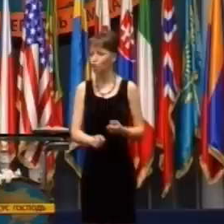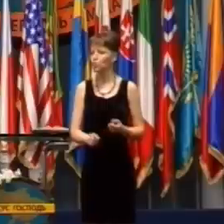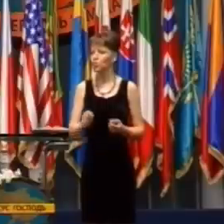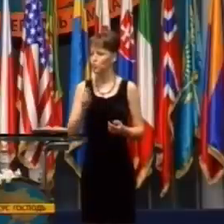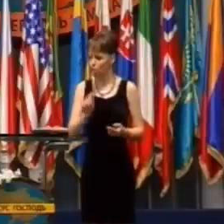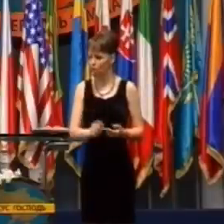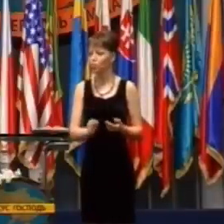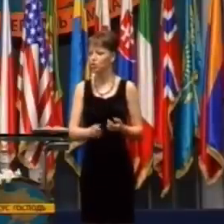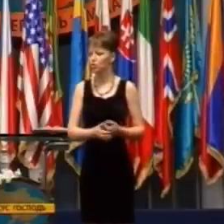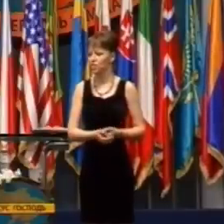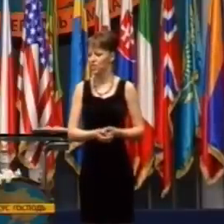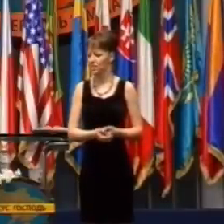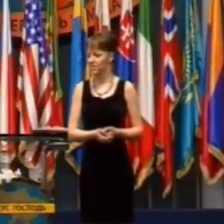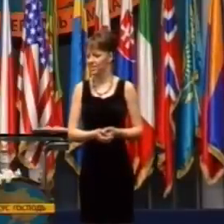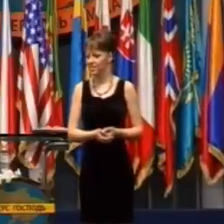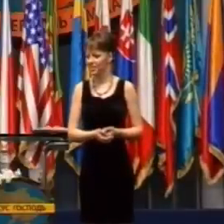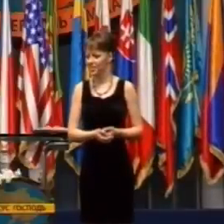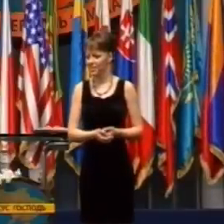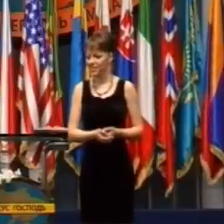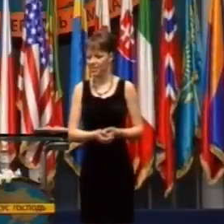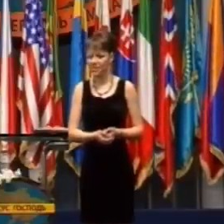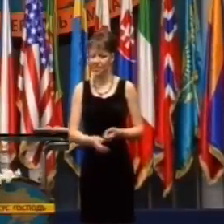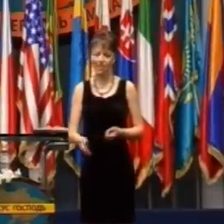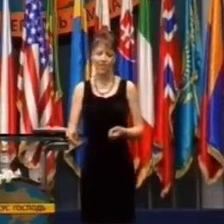Ak budete milovať Boha a ľudí,